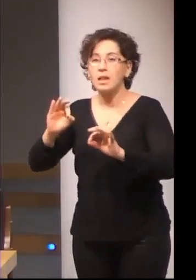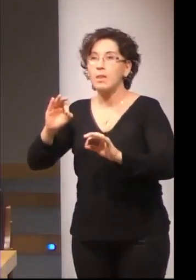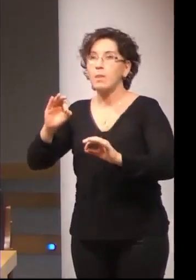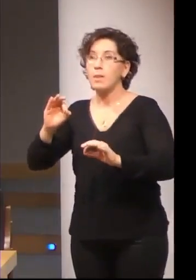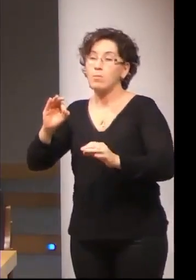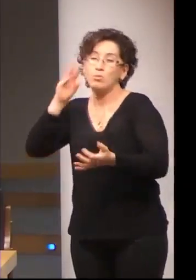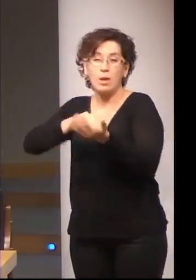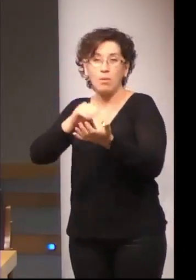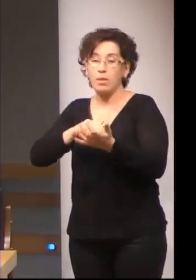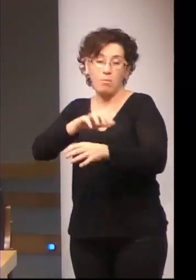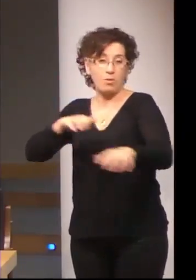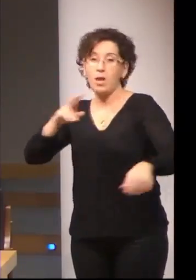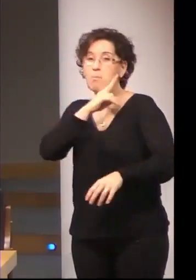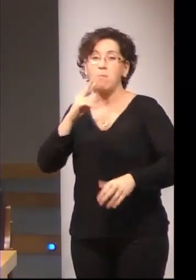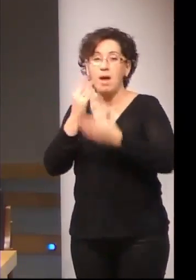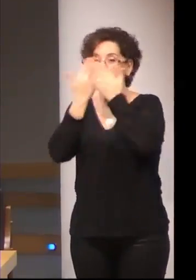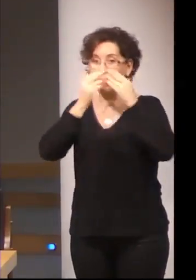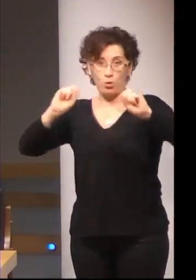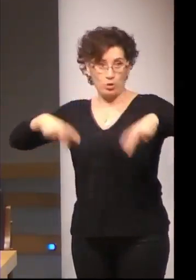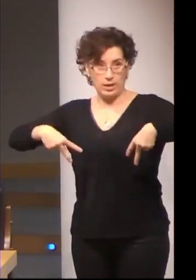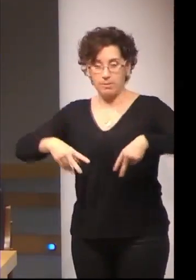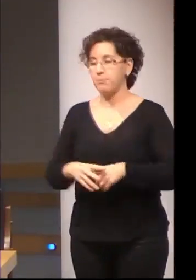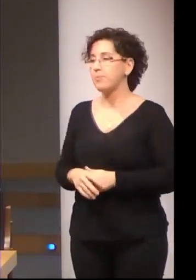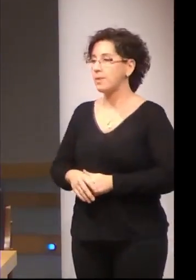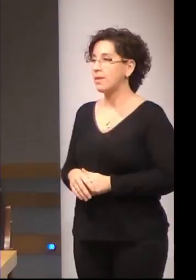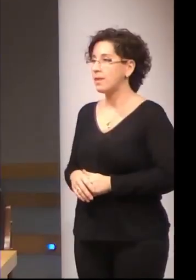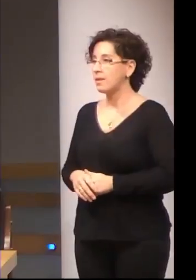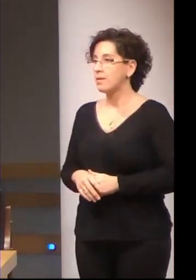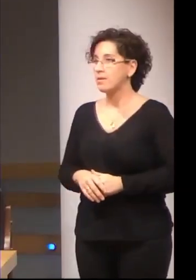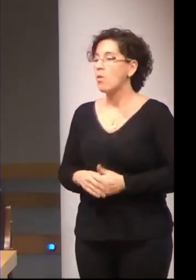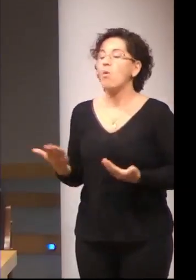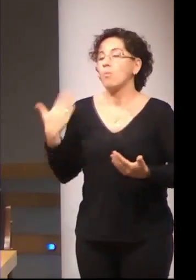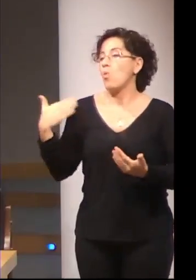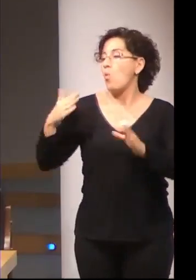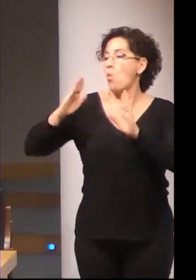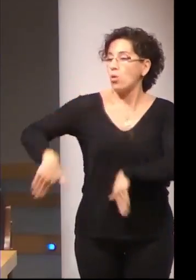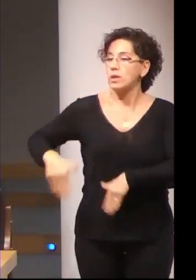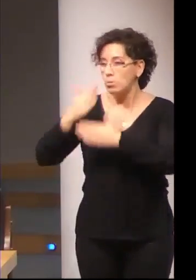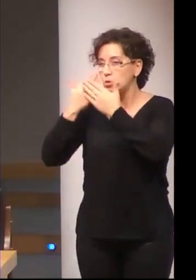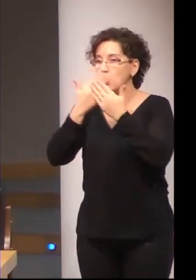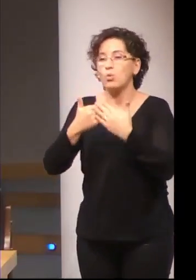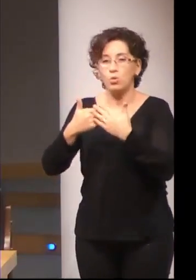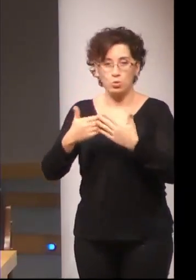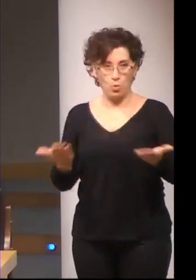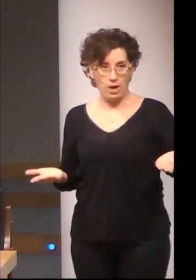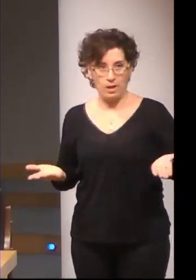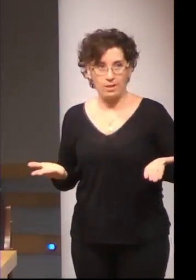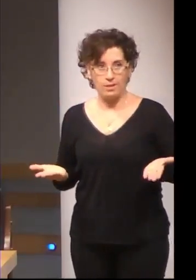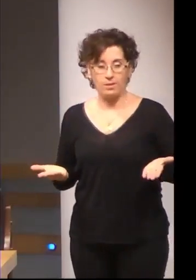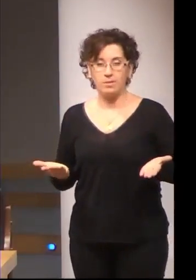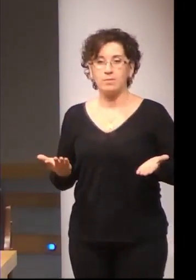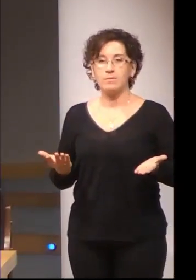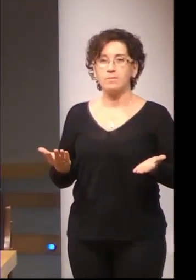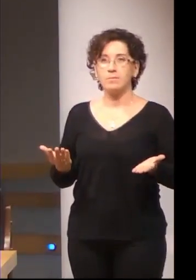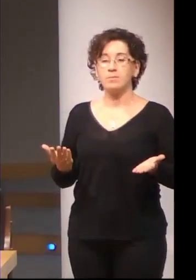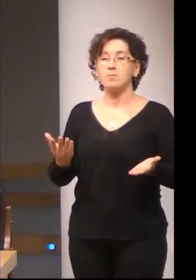estudios, cuáles fueron los últimos estudios realizados y de alguna forma en principio venían de una